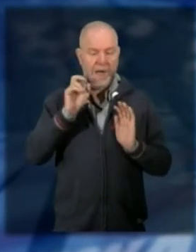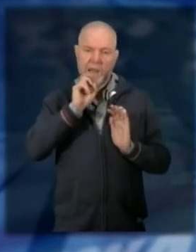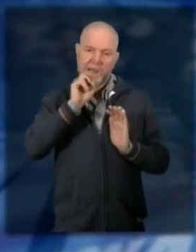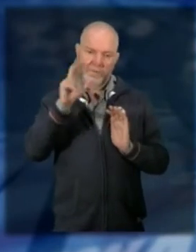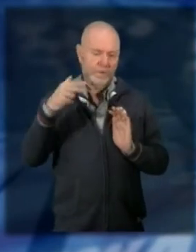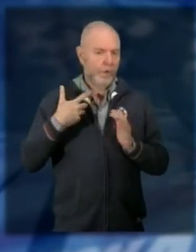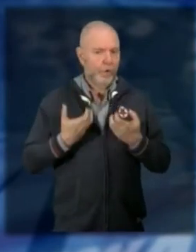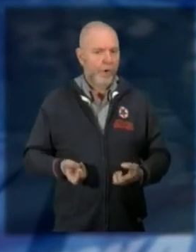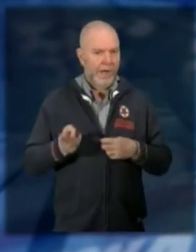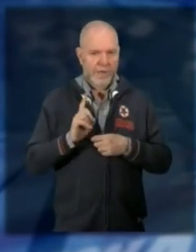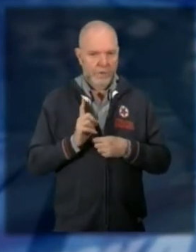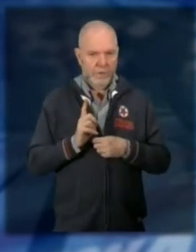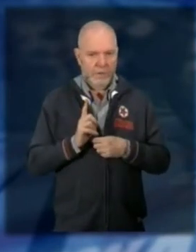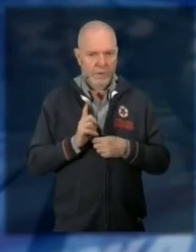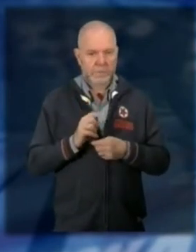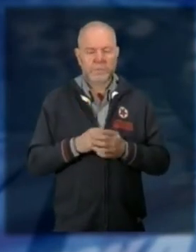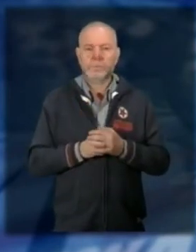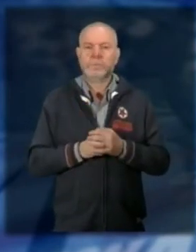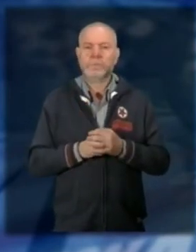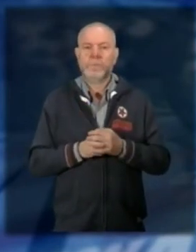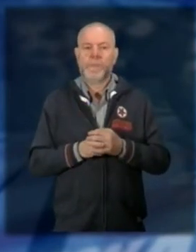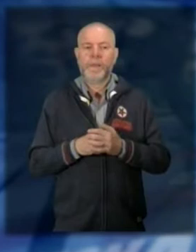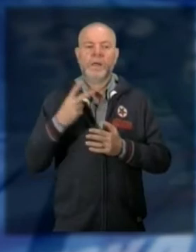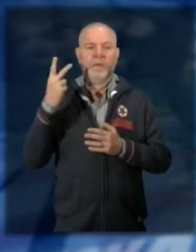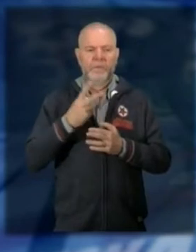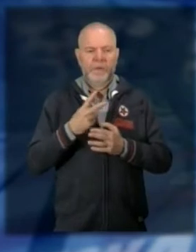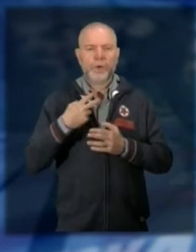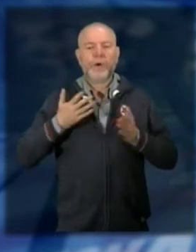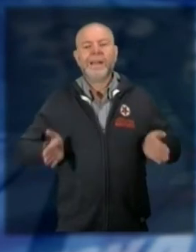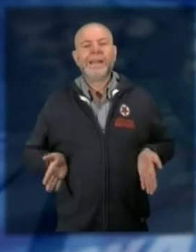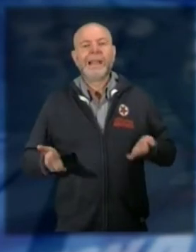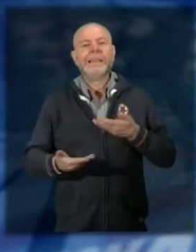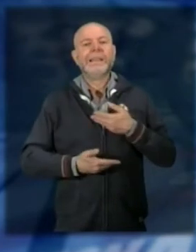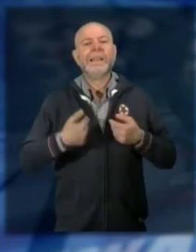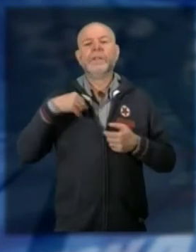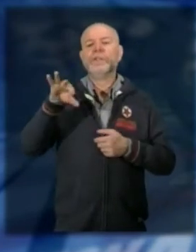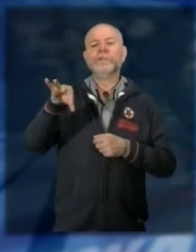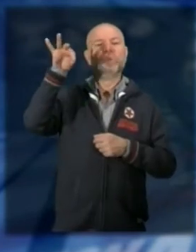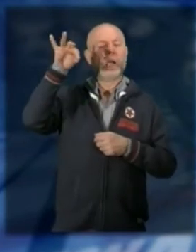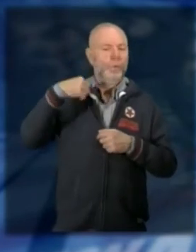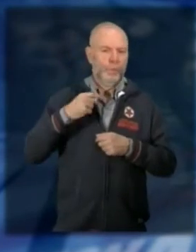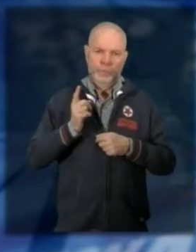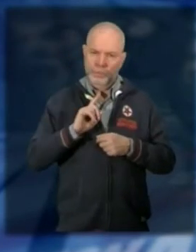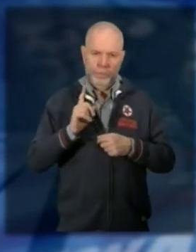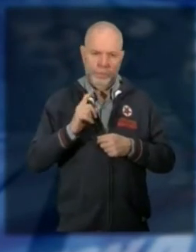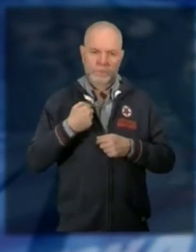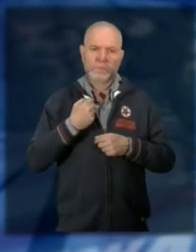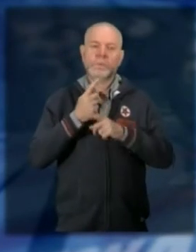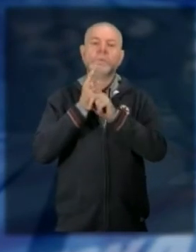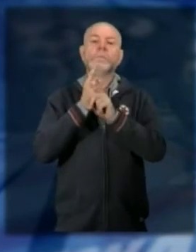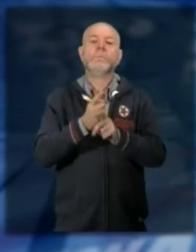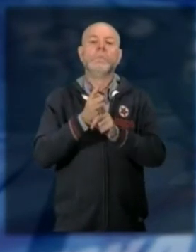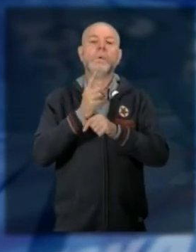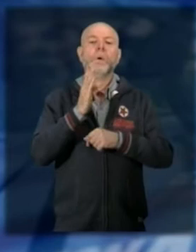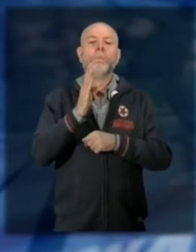ben accetto io non ho il potere di individuare i candidati io vengo dall'era Bossi Bossi ci diceva quello lì, punto